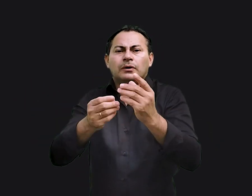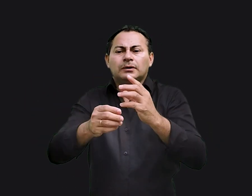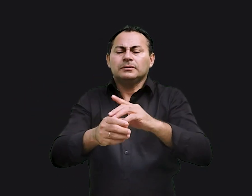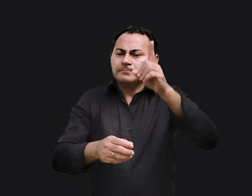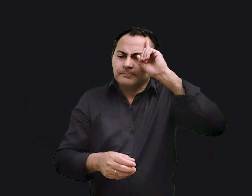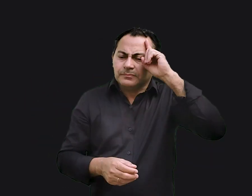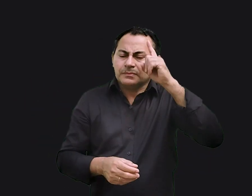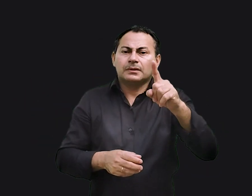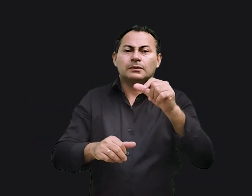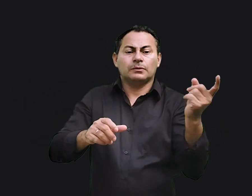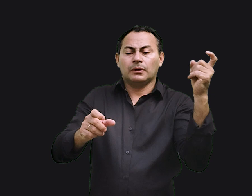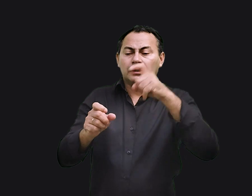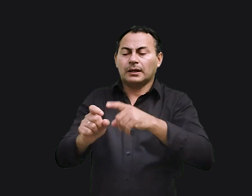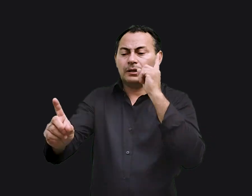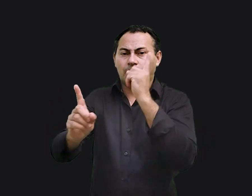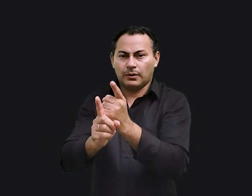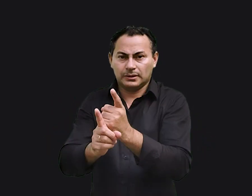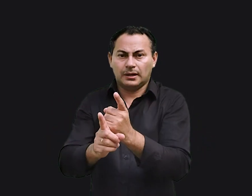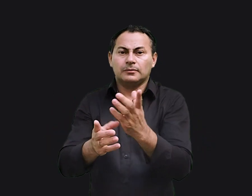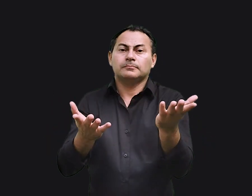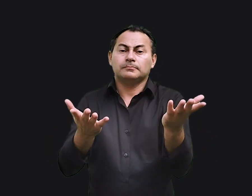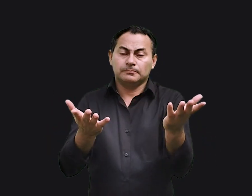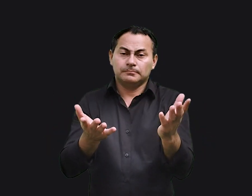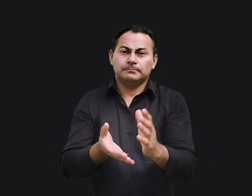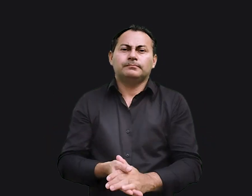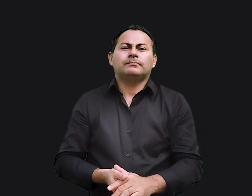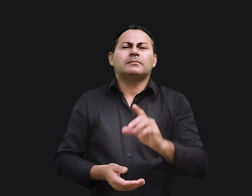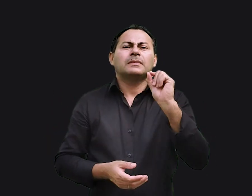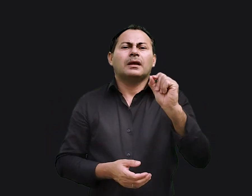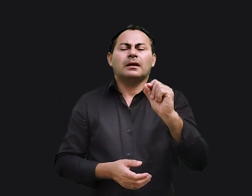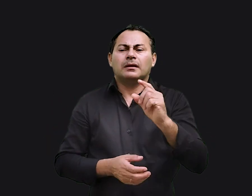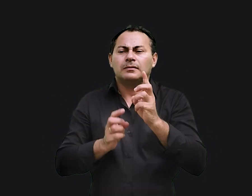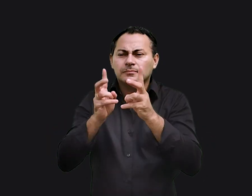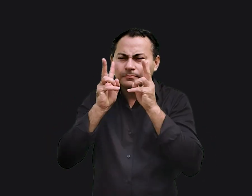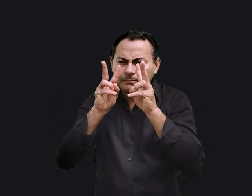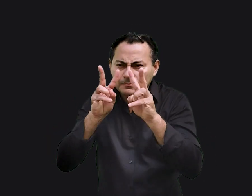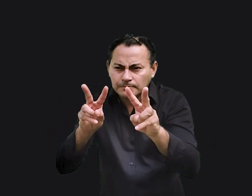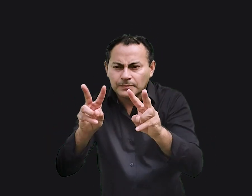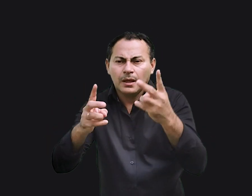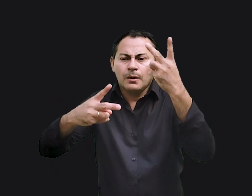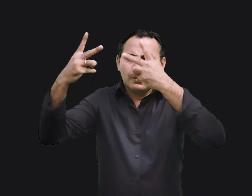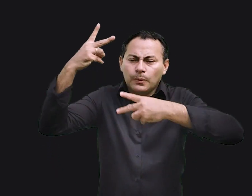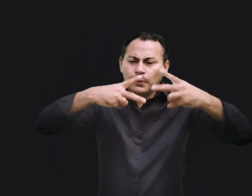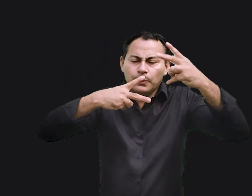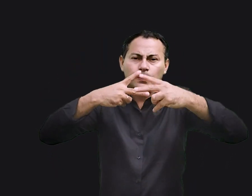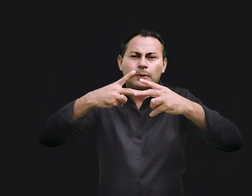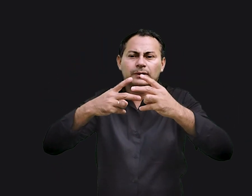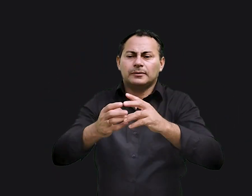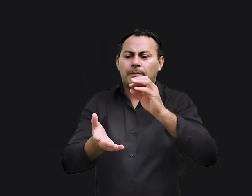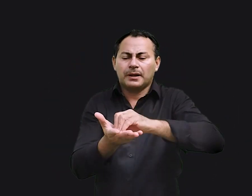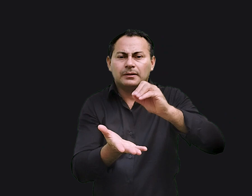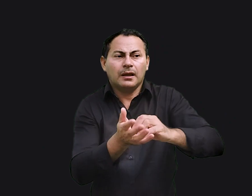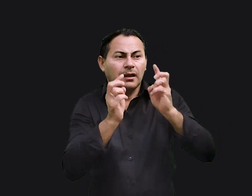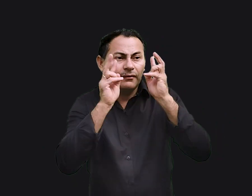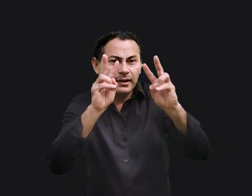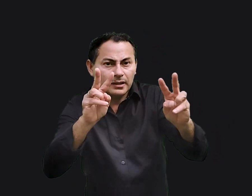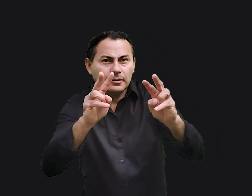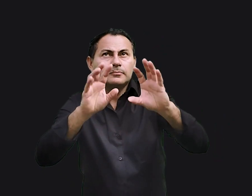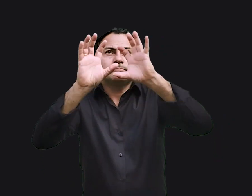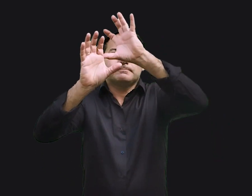muitos dias você tornará encontrá-lo. Quem fica observando o vento não plantará e quem fica olhando para as